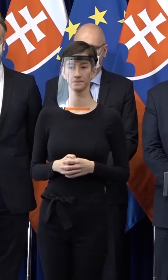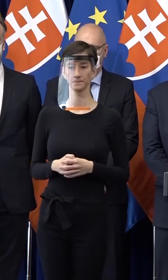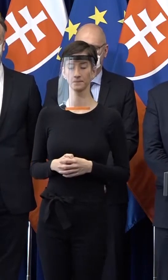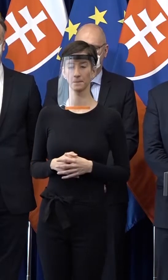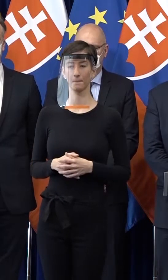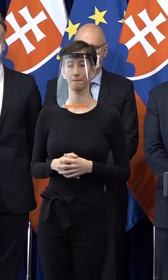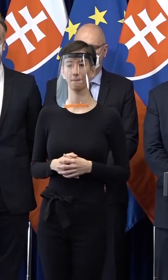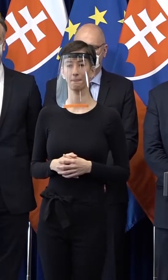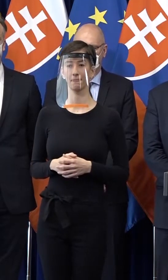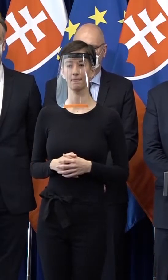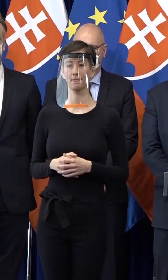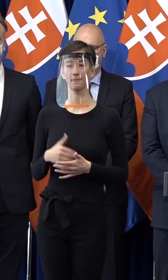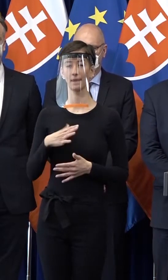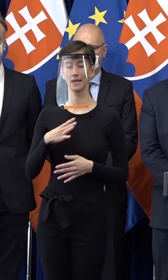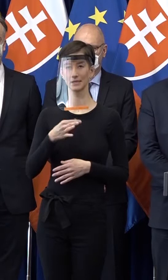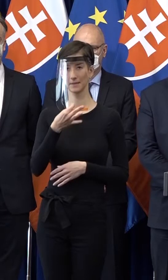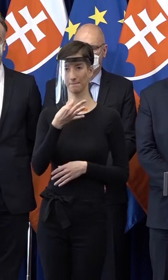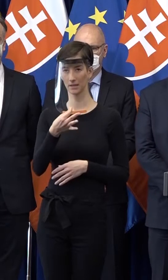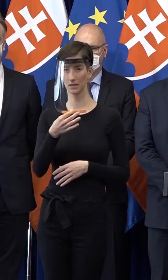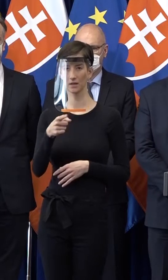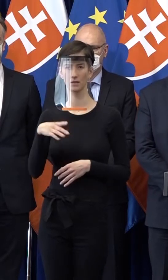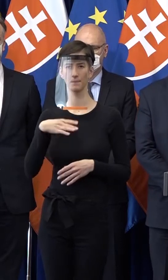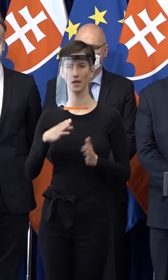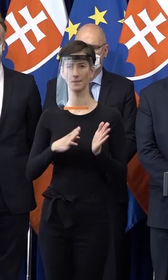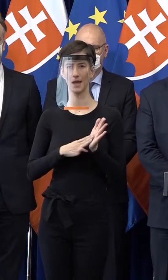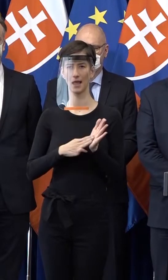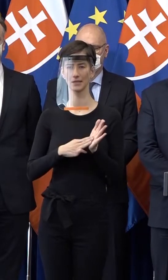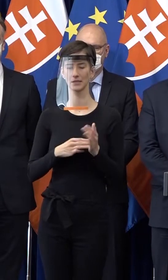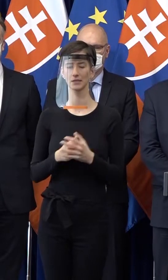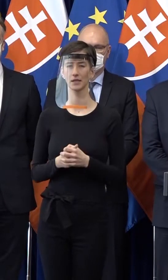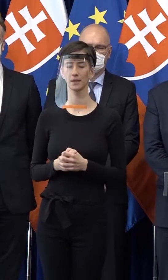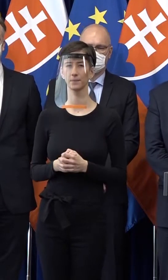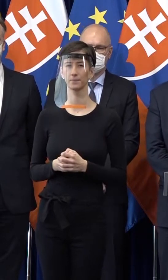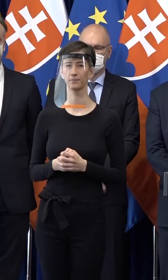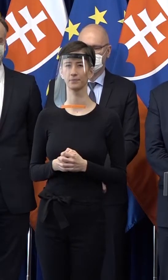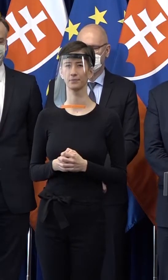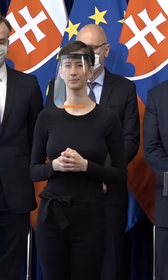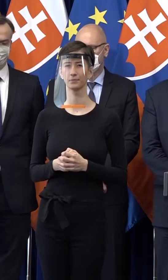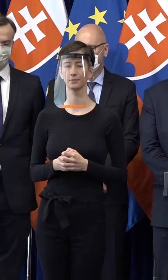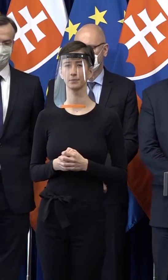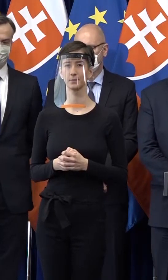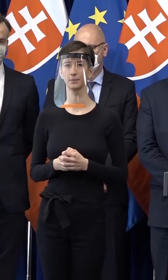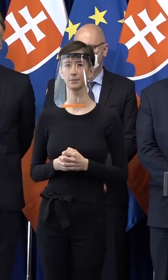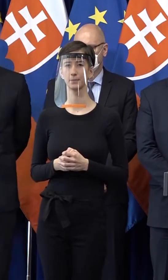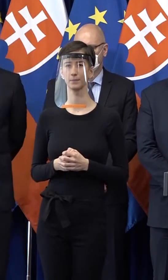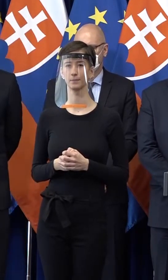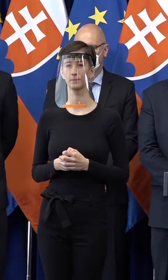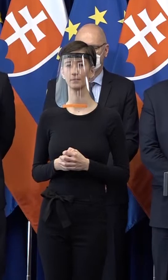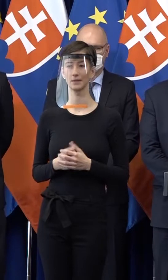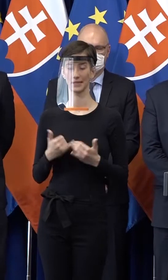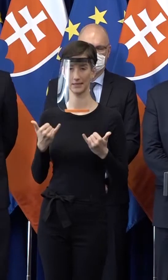zaujímalo, keby mohol odpovedať pán Malatinsky alebo pán Matúšek, či teda dnešné rokovanie je